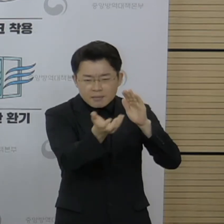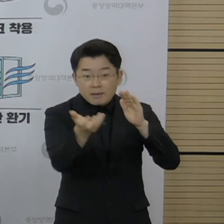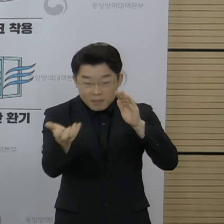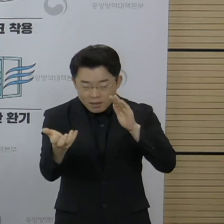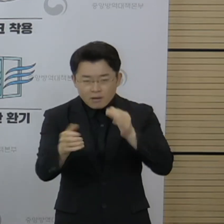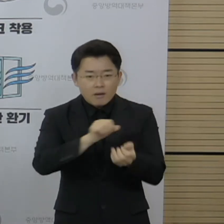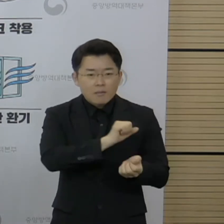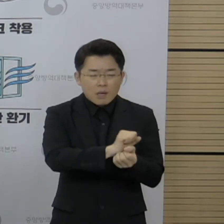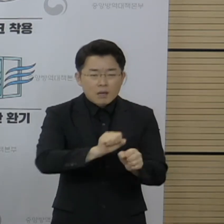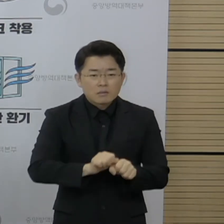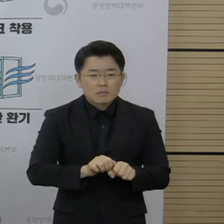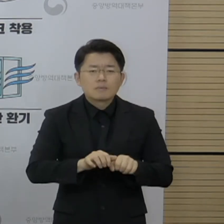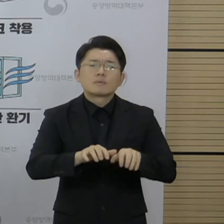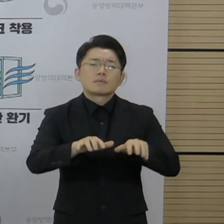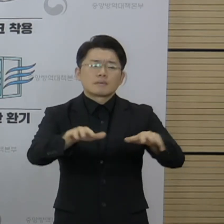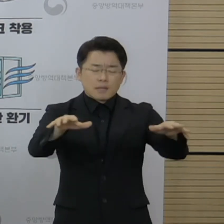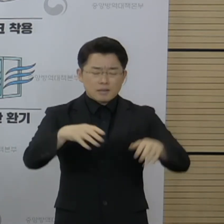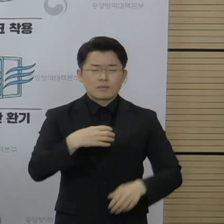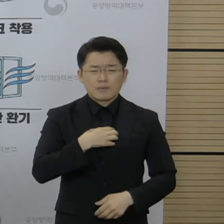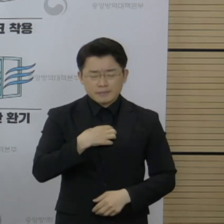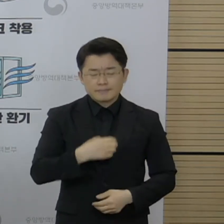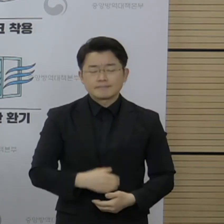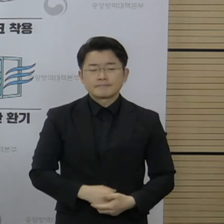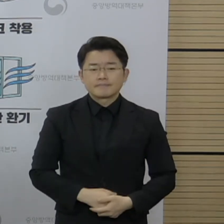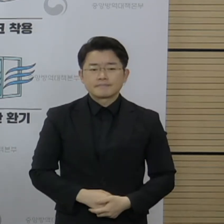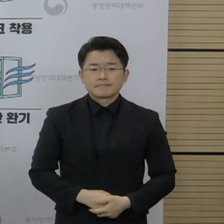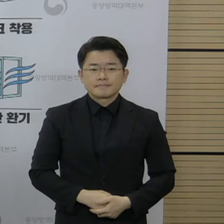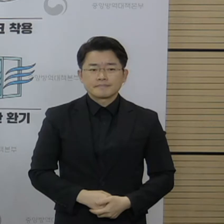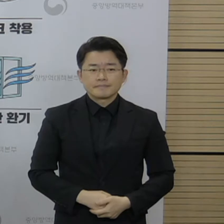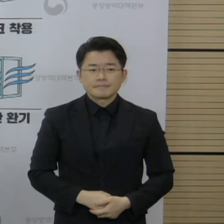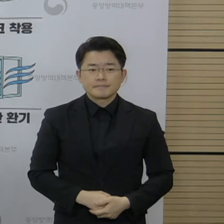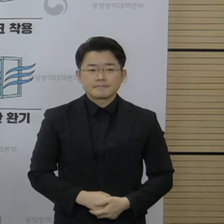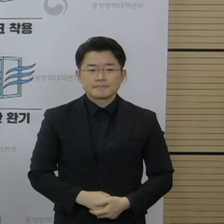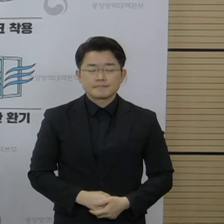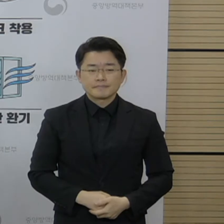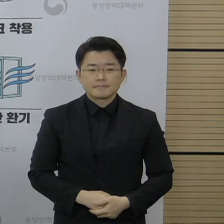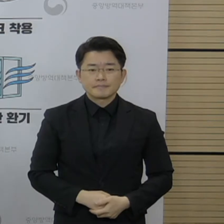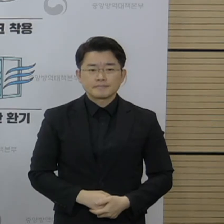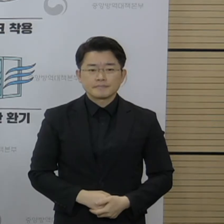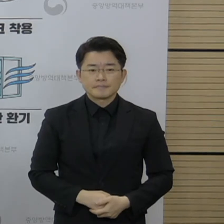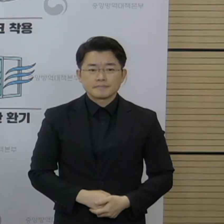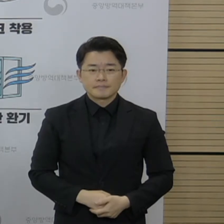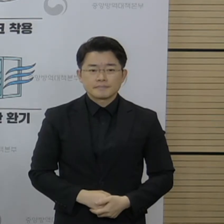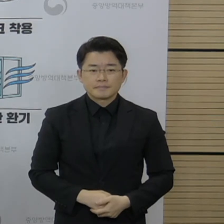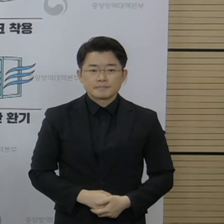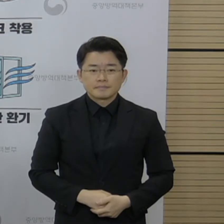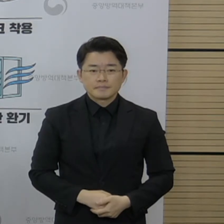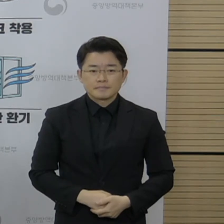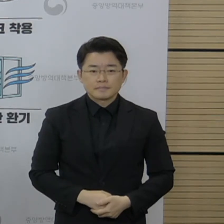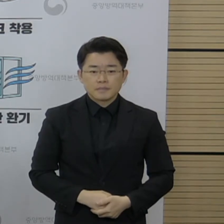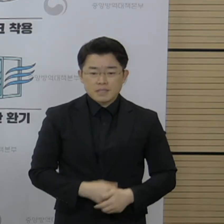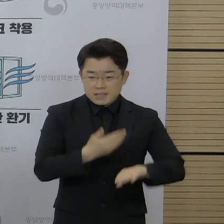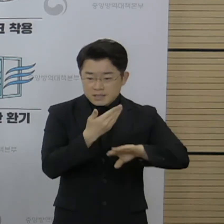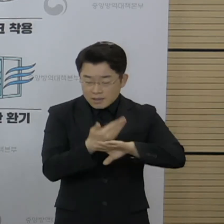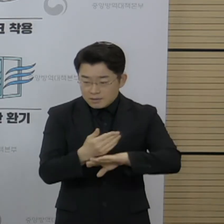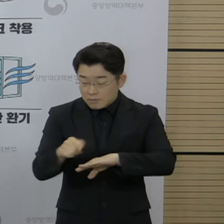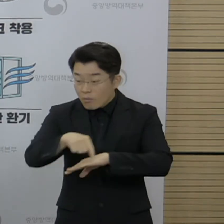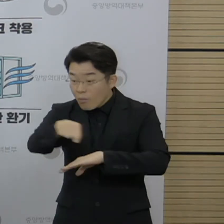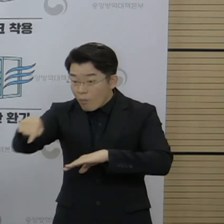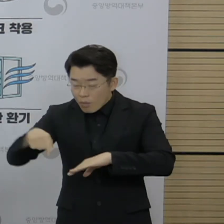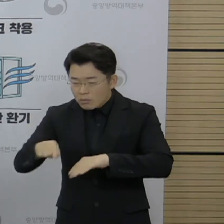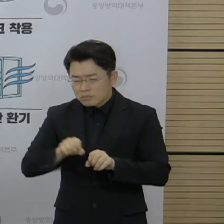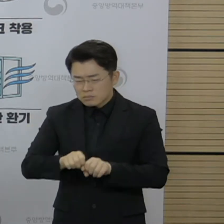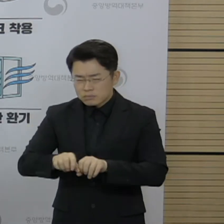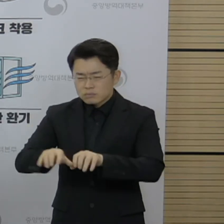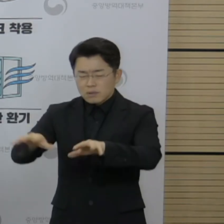전파시킬 위험성이 높아지고 있습니다. 또한 이러한 양상은 비수도권에서도 나타나고 있고